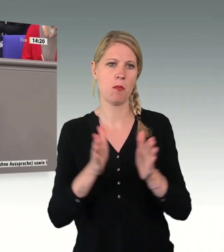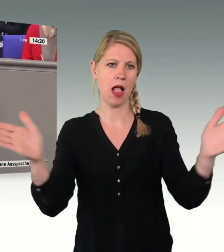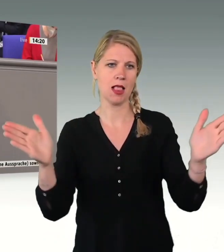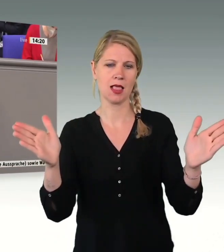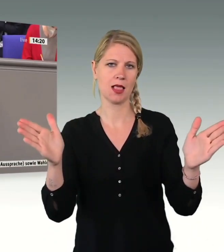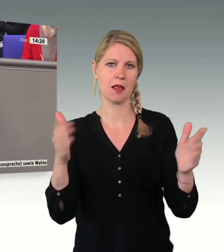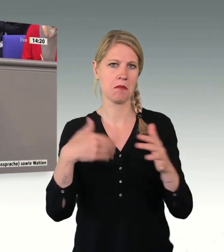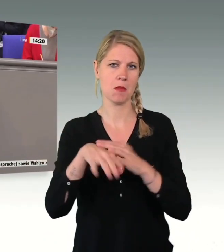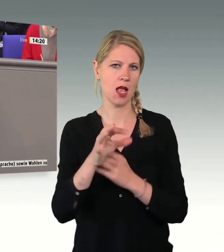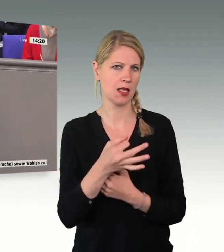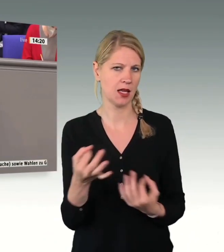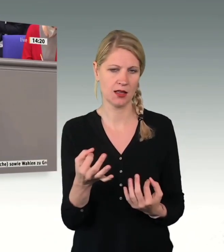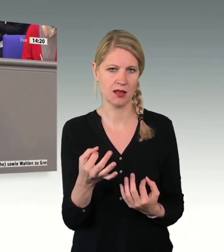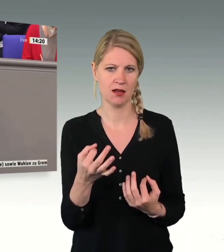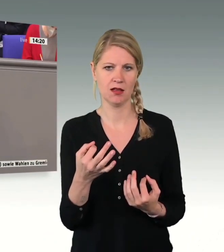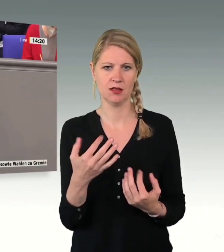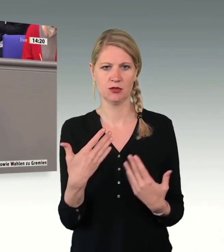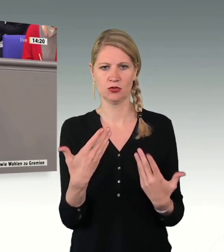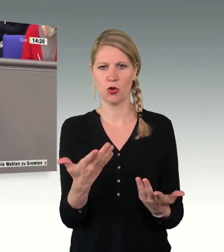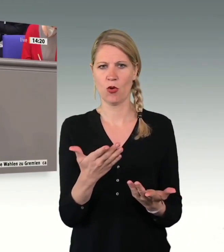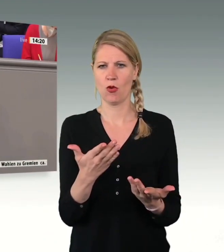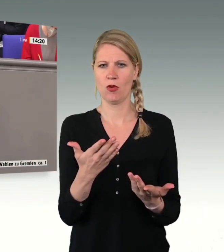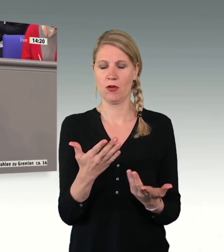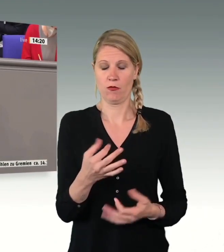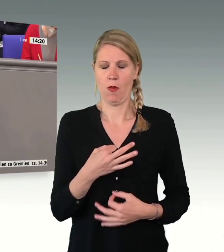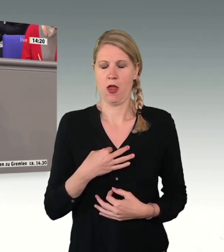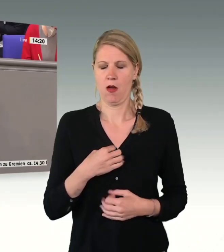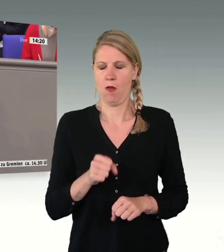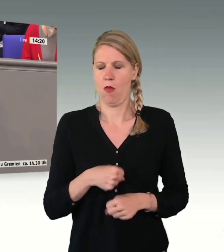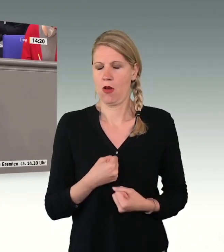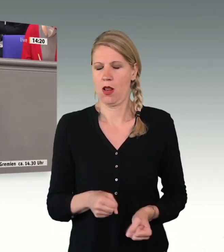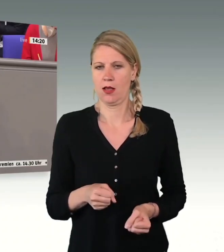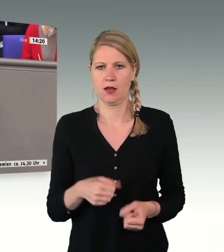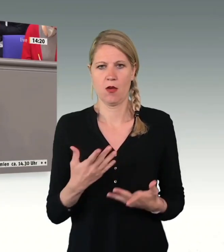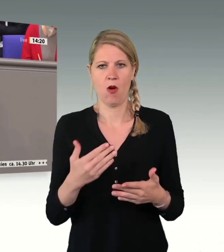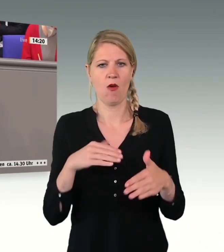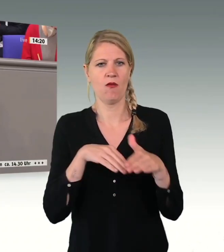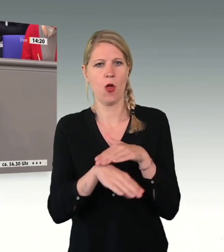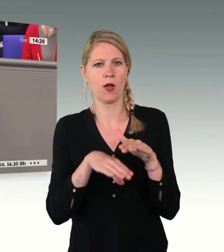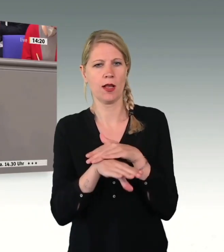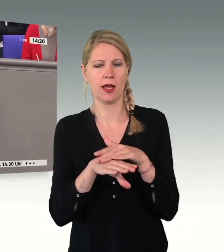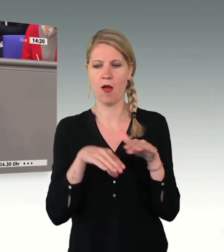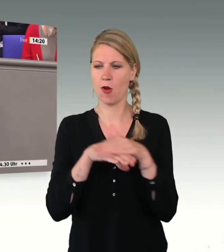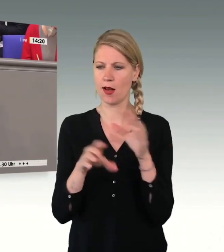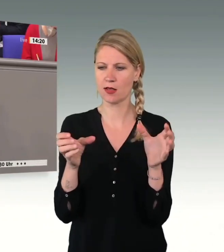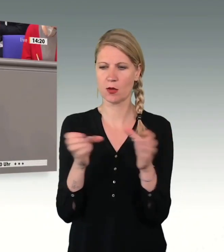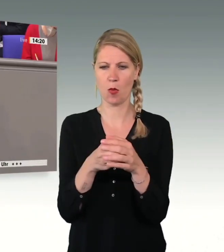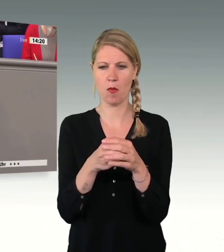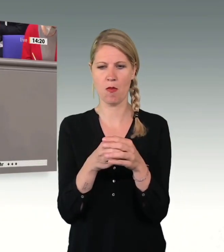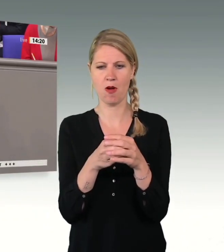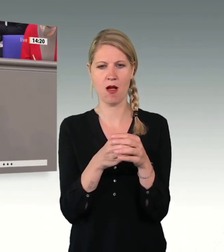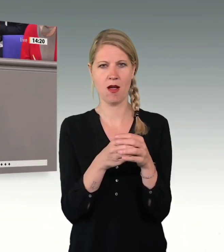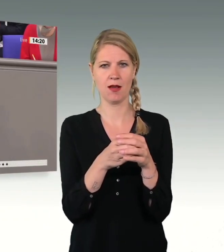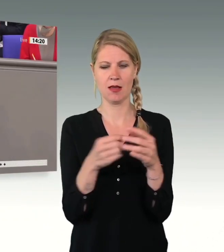in unbedenklicher oder in unerschütterlicher Weise, und ich finde es furchtbar, hier Flüchtlinge, Flüchtlingsgruppen gegeneinander